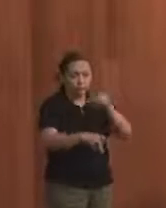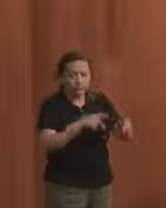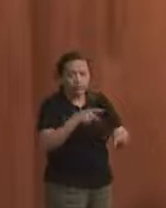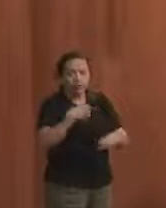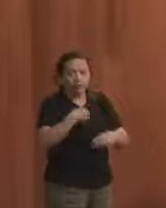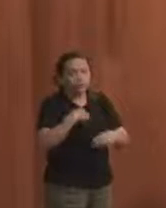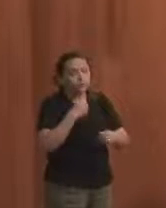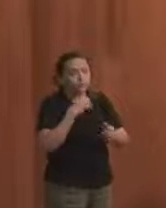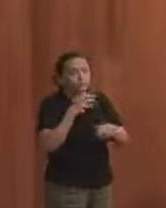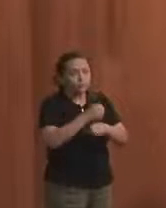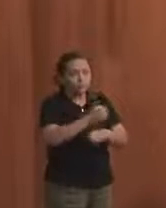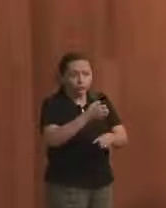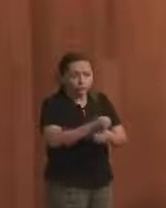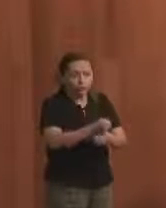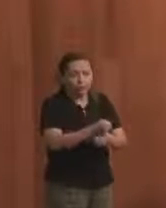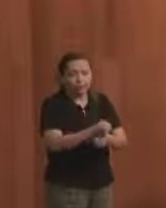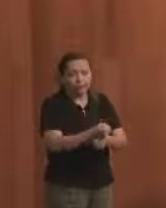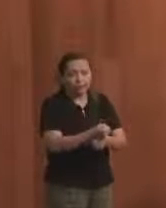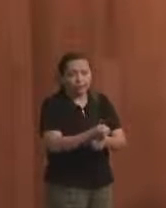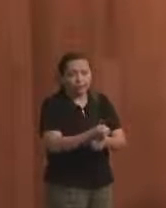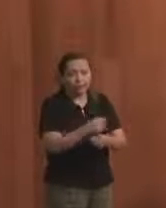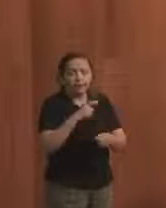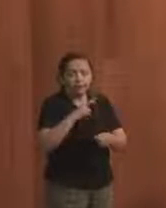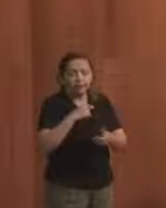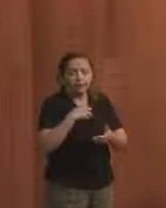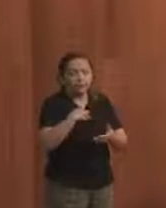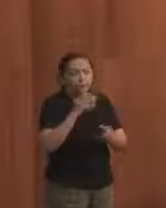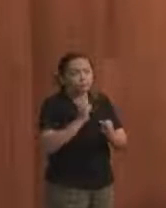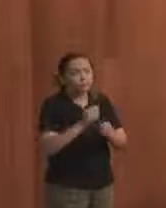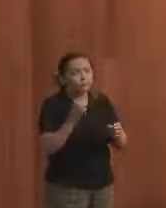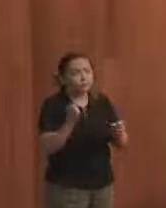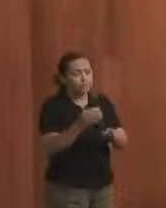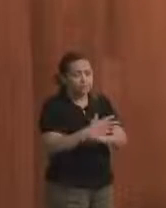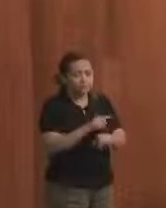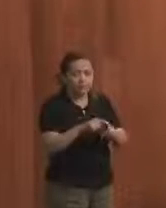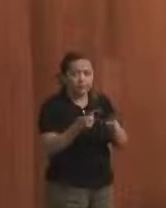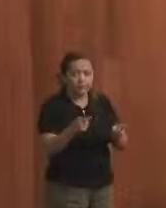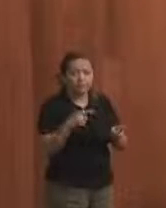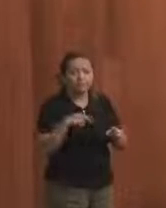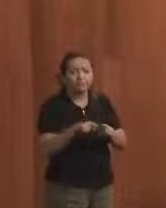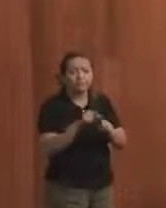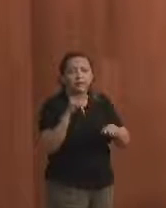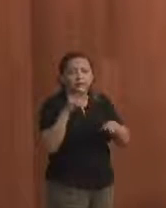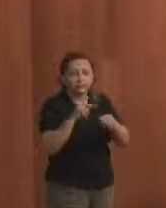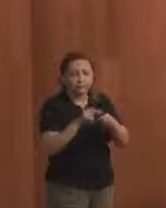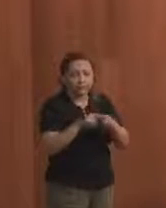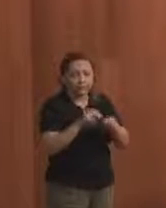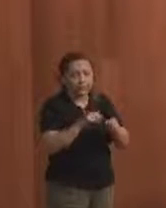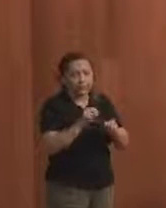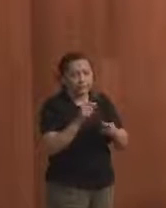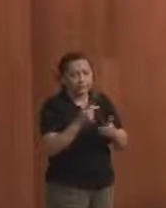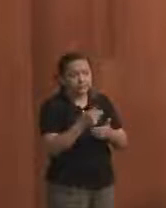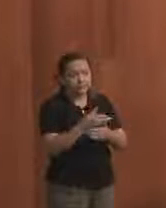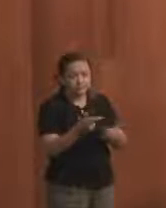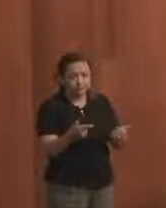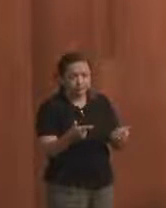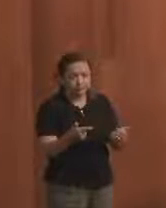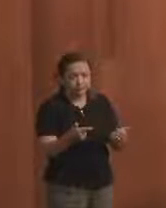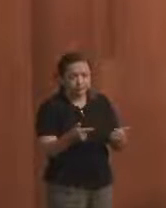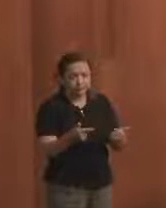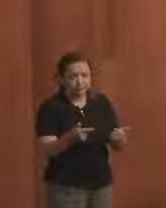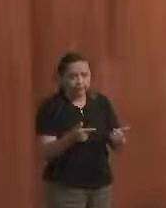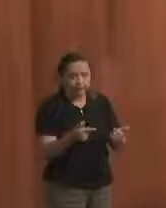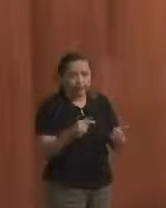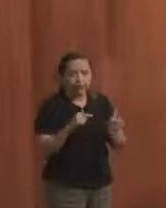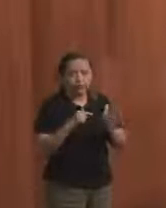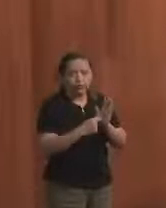pode ser protocolar. Então, existem formas já estabelecidas, mas elas têm que ser aplicadas nesse prazo. O